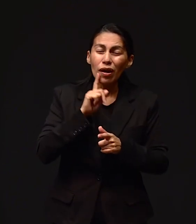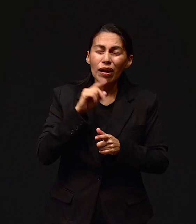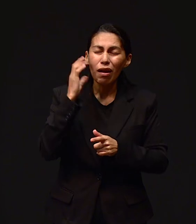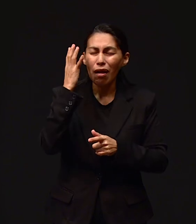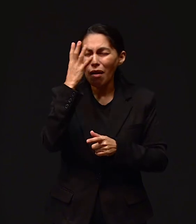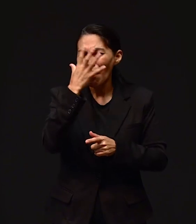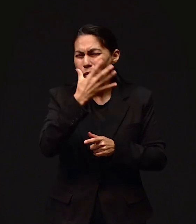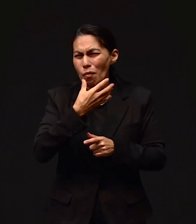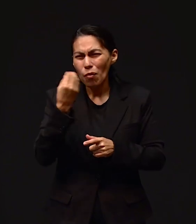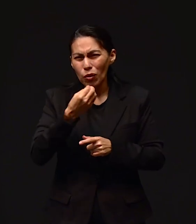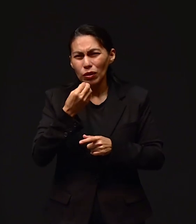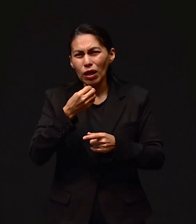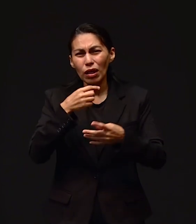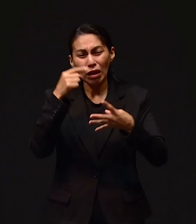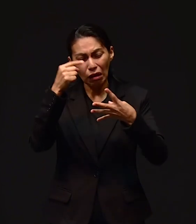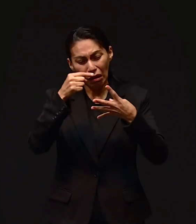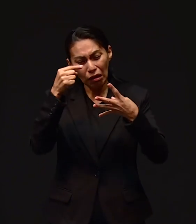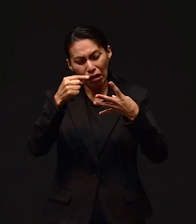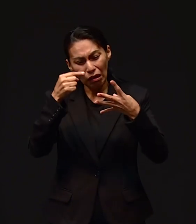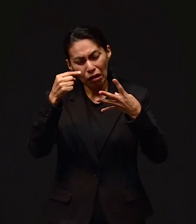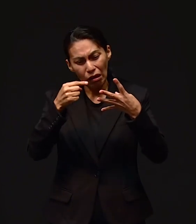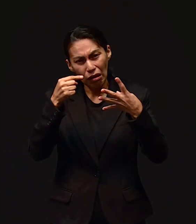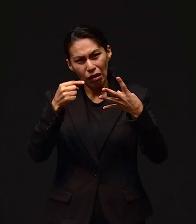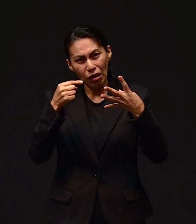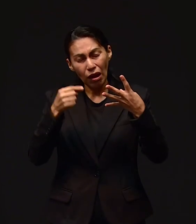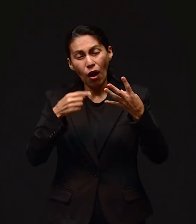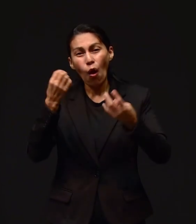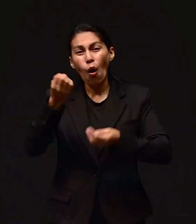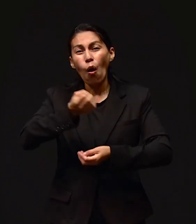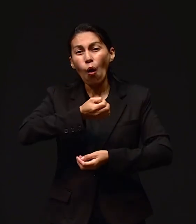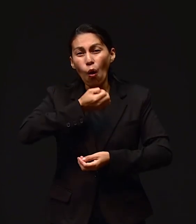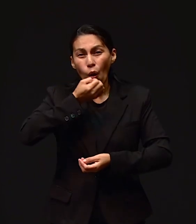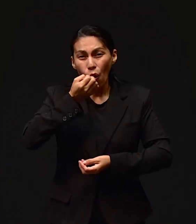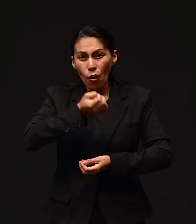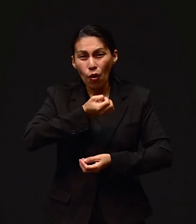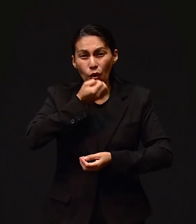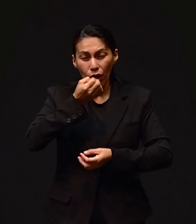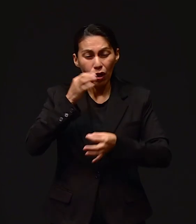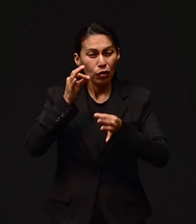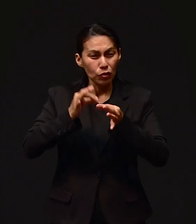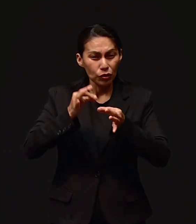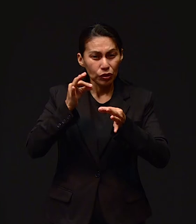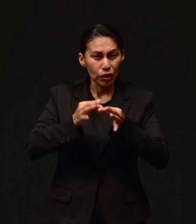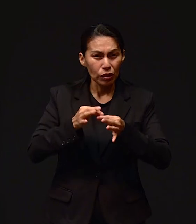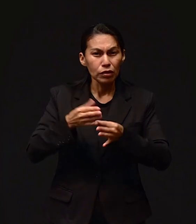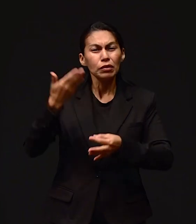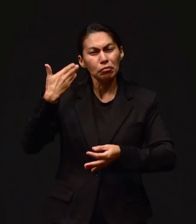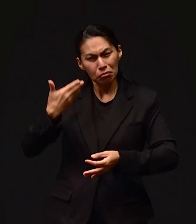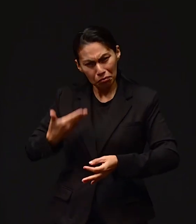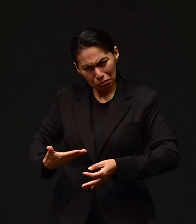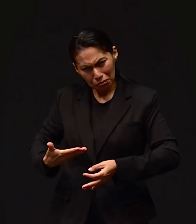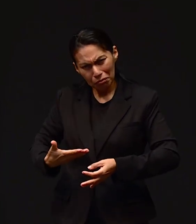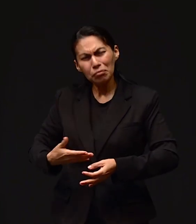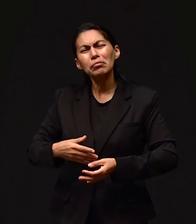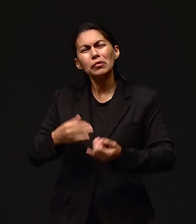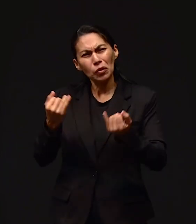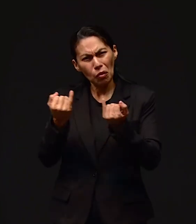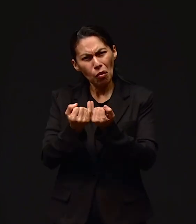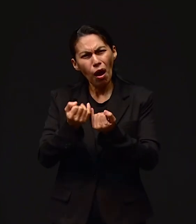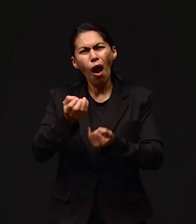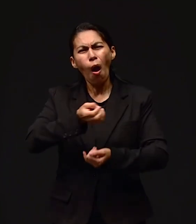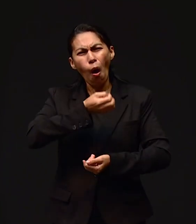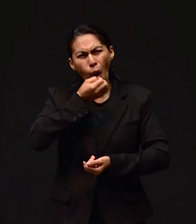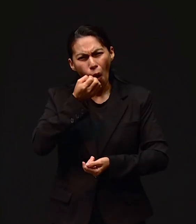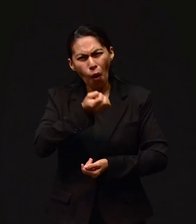que oran por nombre por cada una de tus peticiones y también lo hago yo. Me gozo en